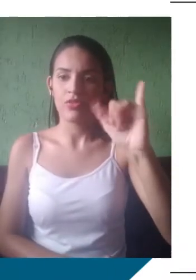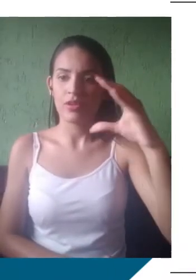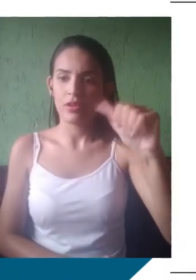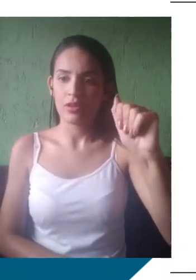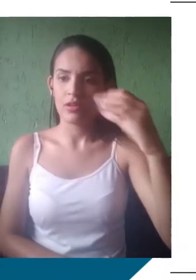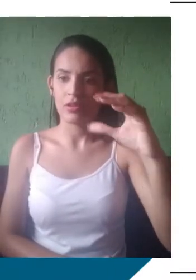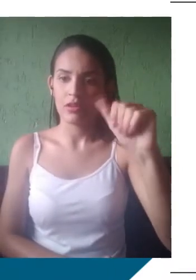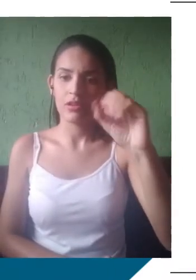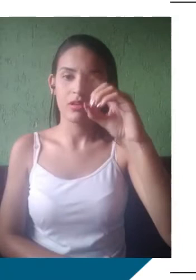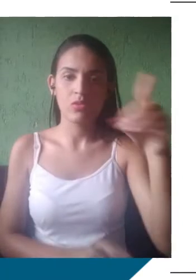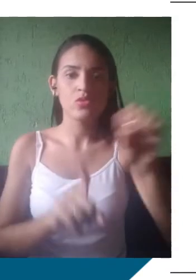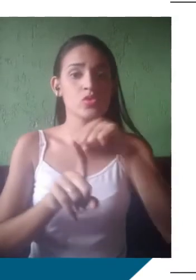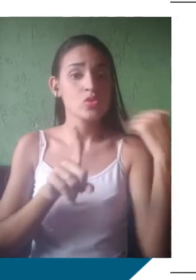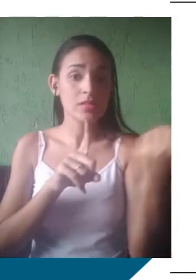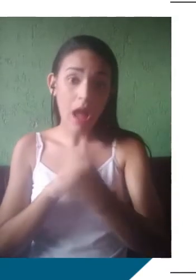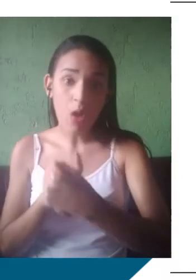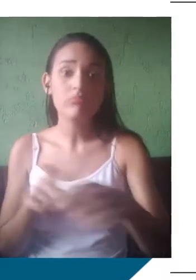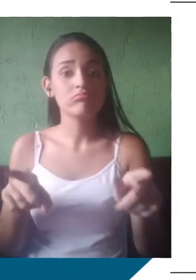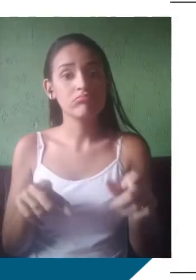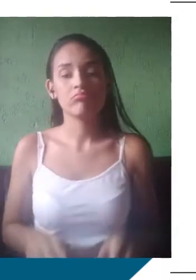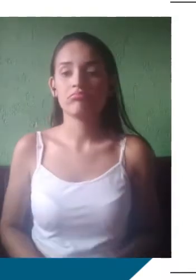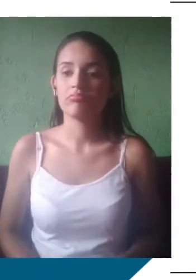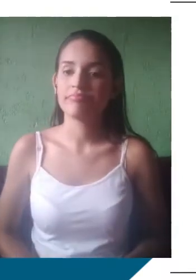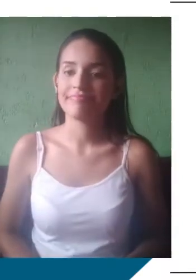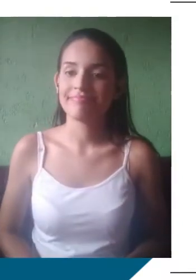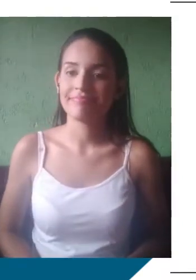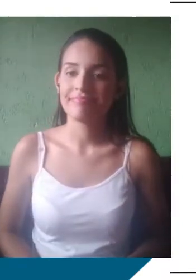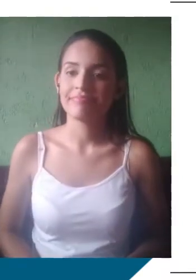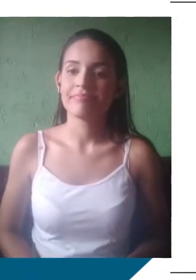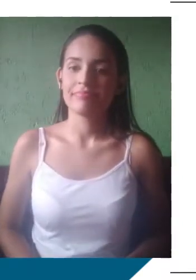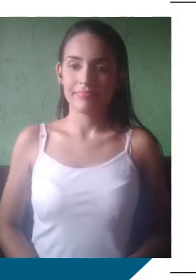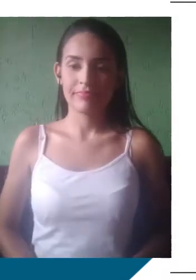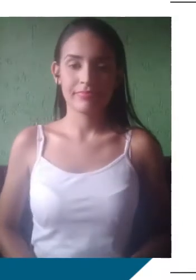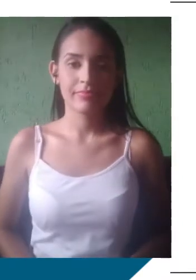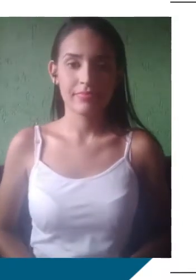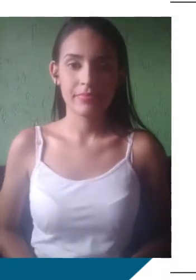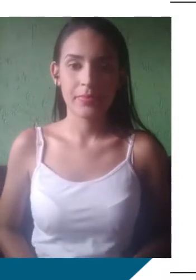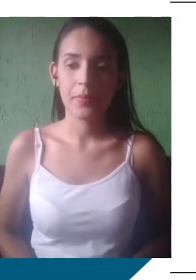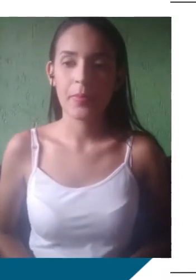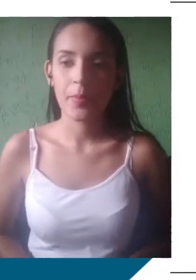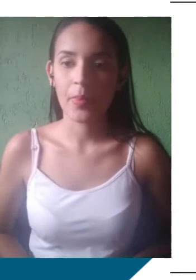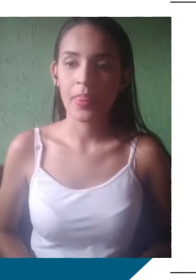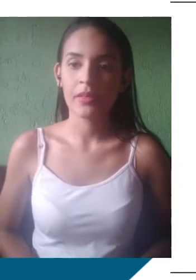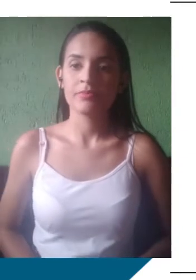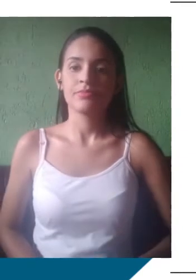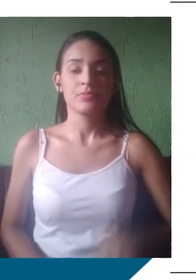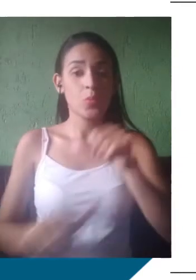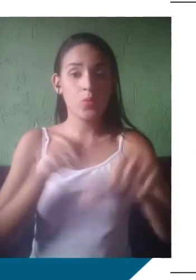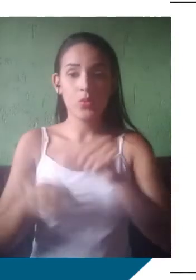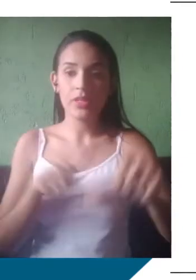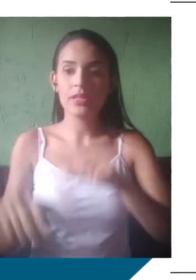estratificação social e econômica. Variação diatópica ou regional. Quanto ao aspecto